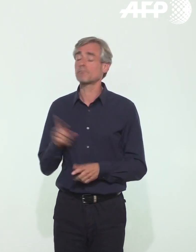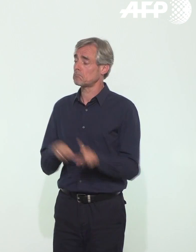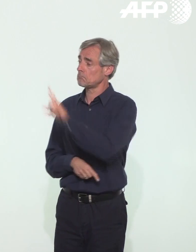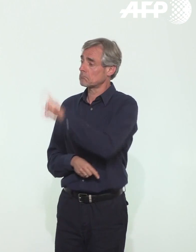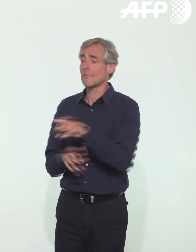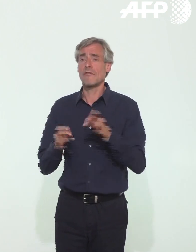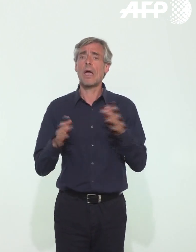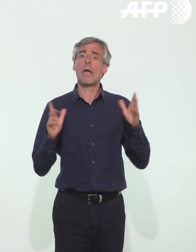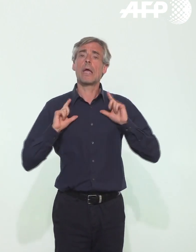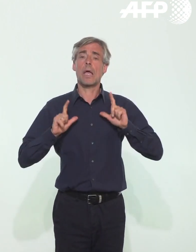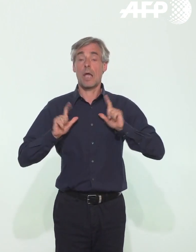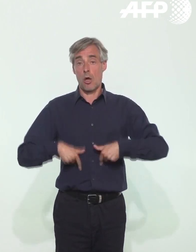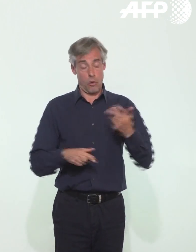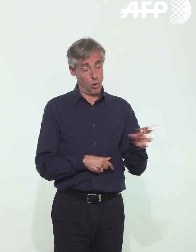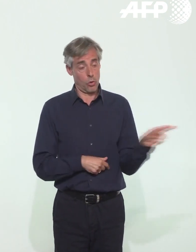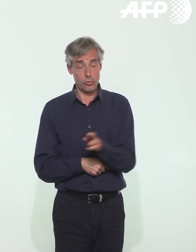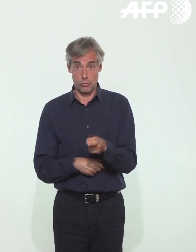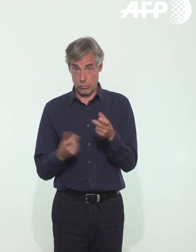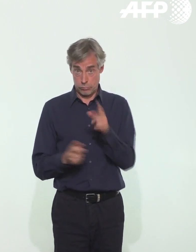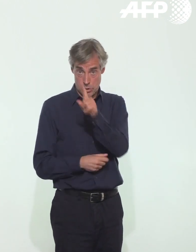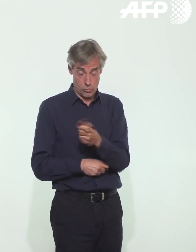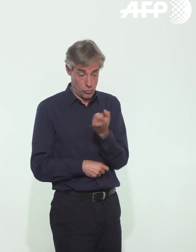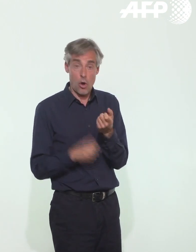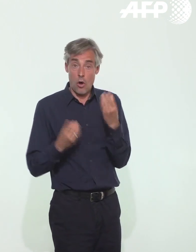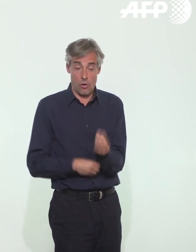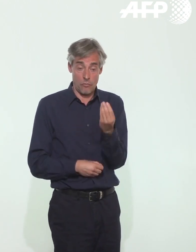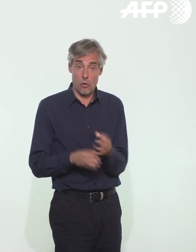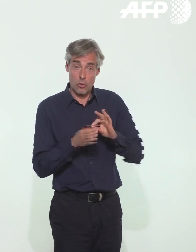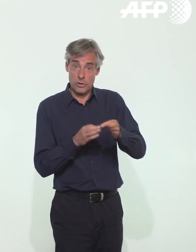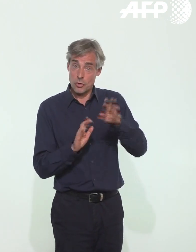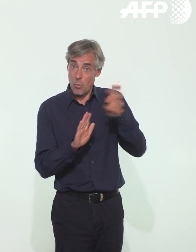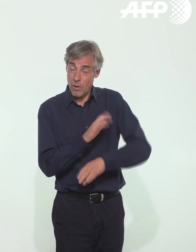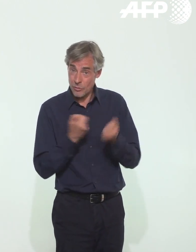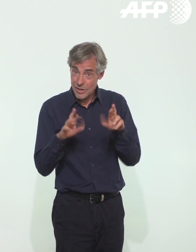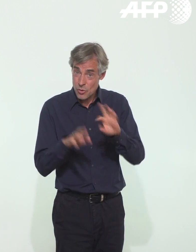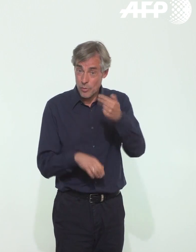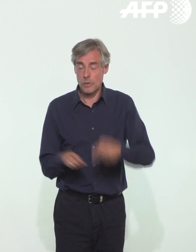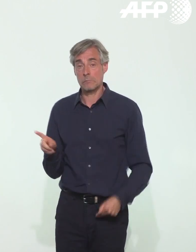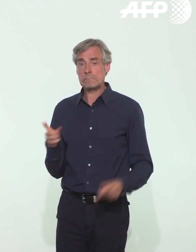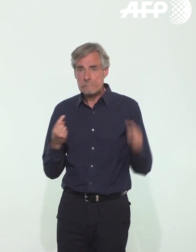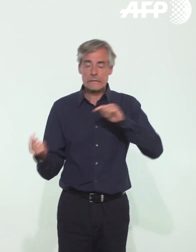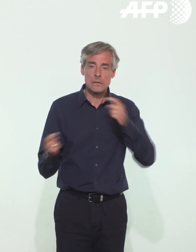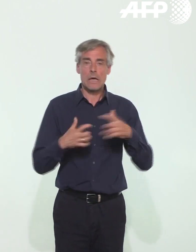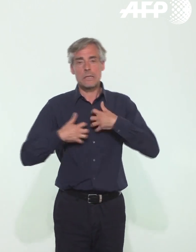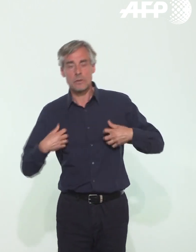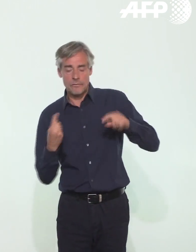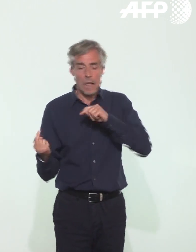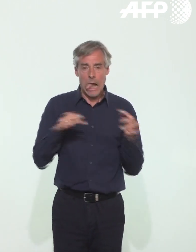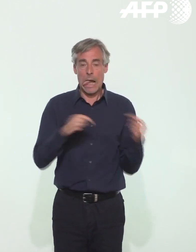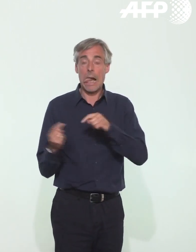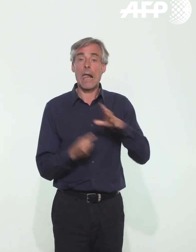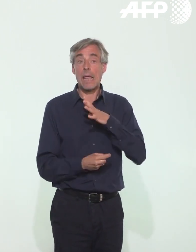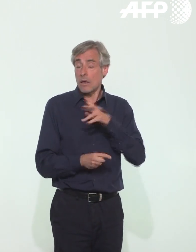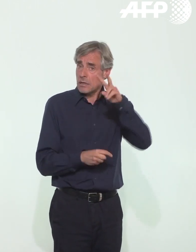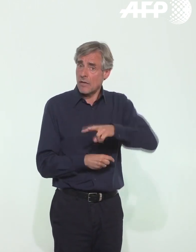reprise scolaire, est-on certain que les enfants sont vraiment moins contagieux ? Alors, c'est une question qui est débattue par la communauté scientifique. Vous savez qu'il y a moins